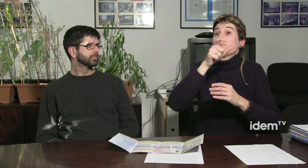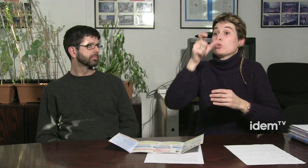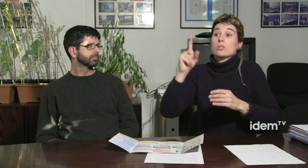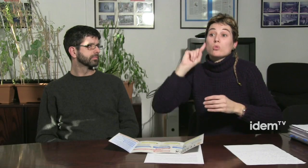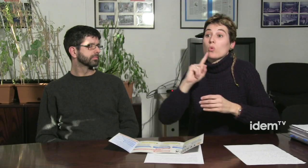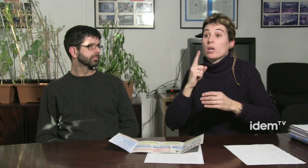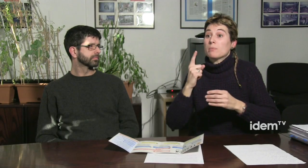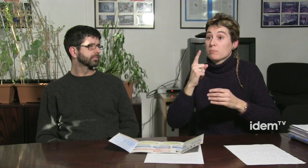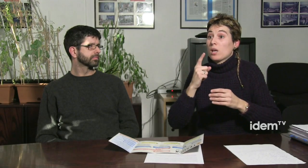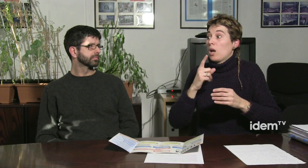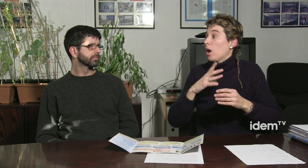no era com un idioma.